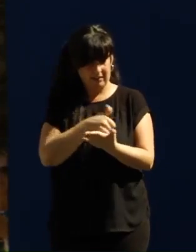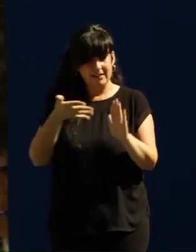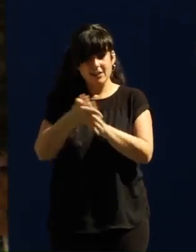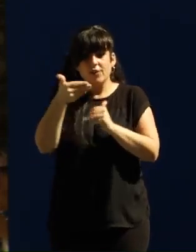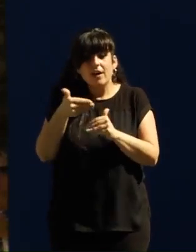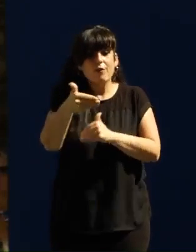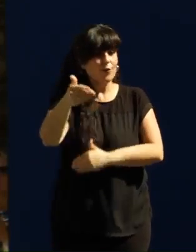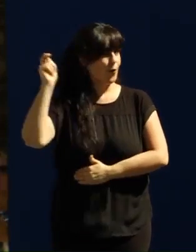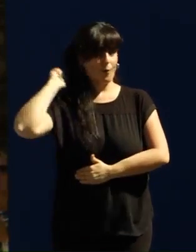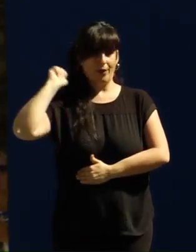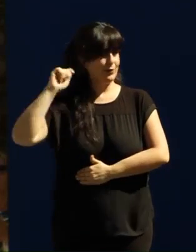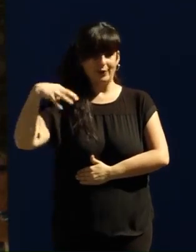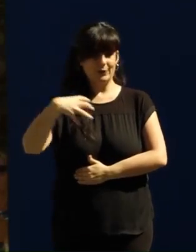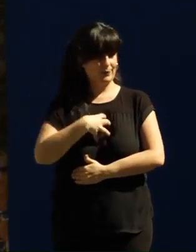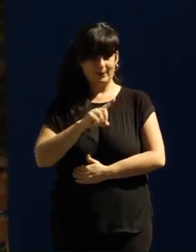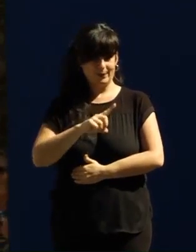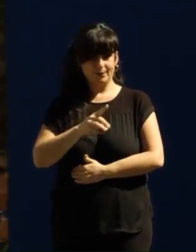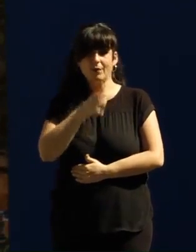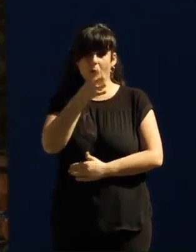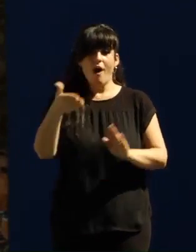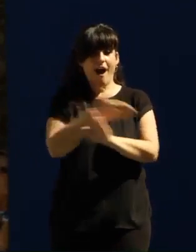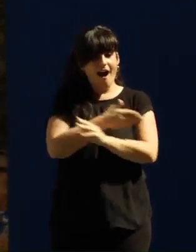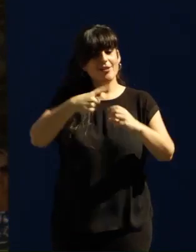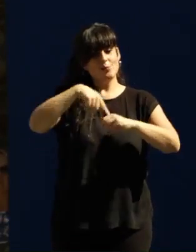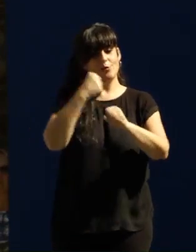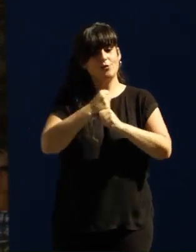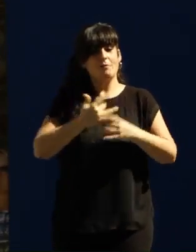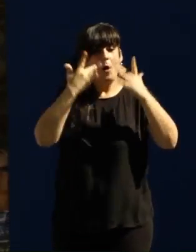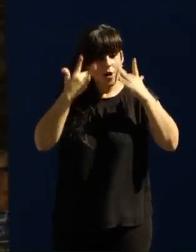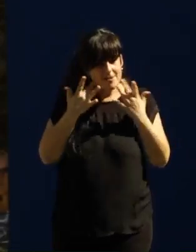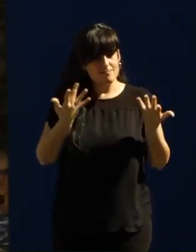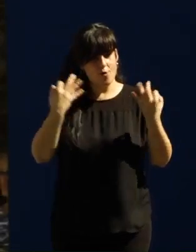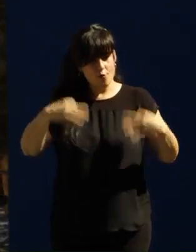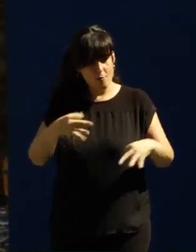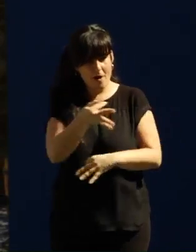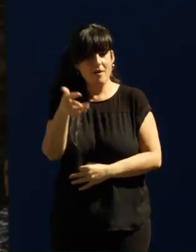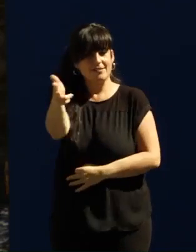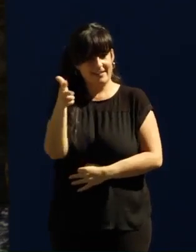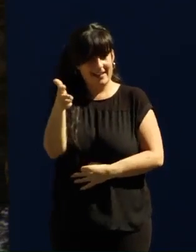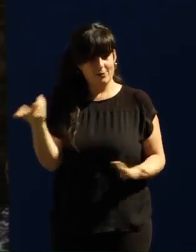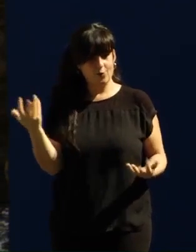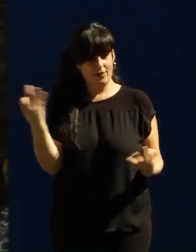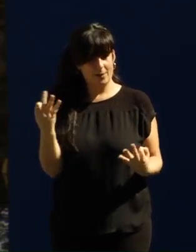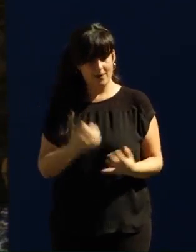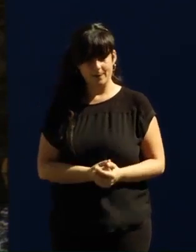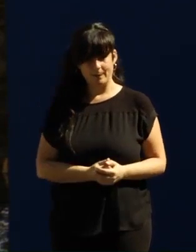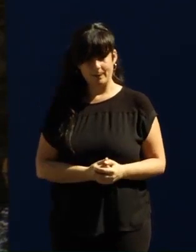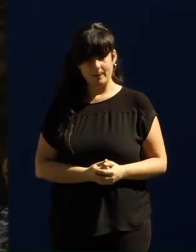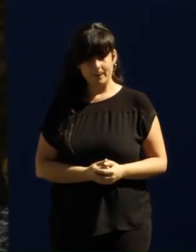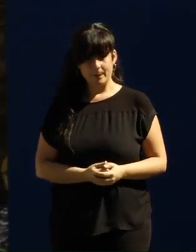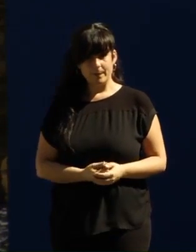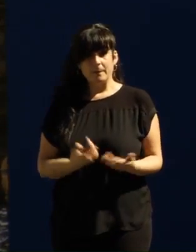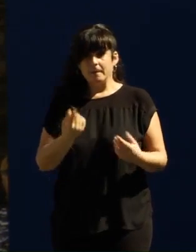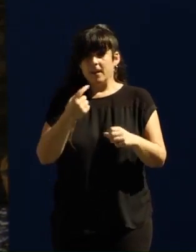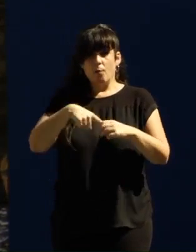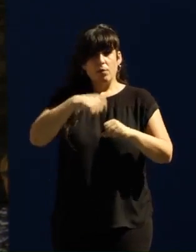pensiones sostenibles hasta que no haya empleo decente, de calidad y con derecho para los nietos y no habrá este empleo